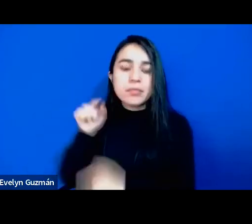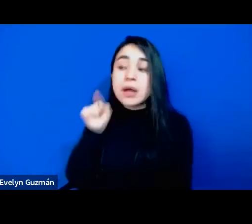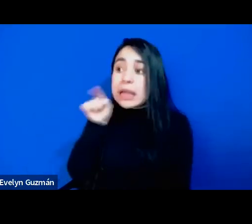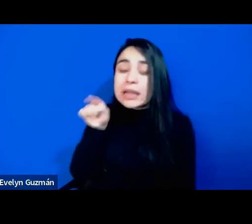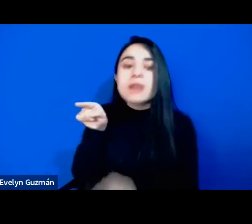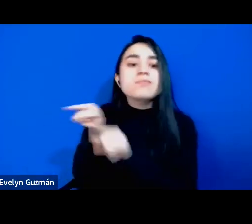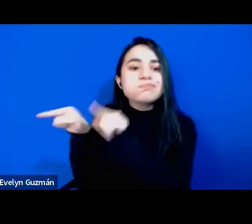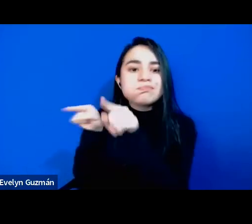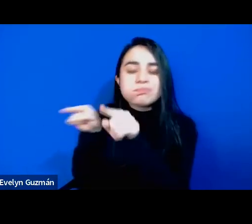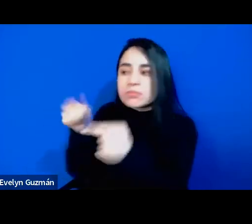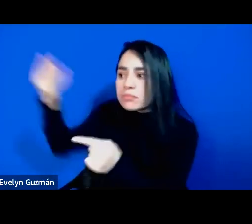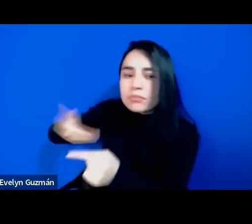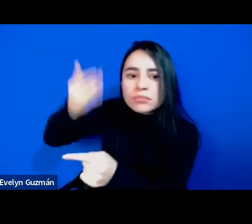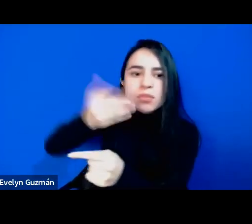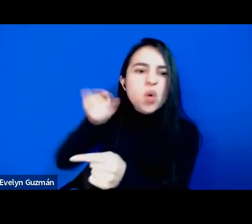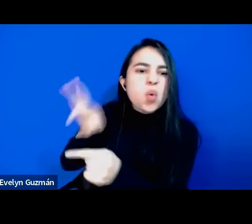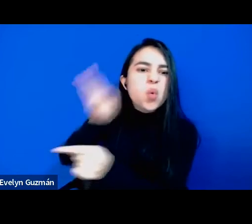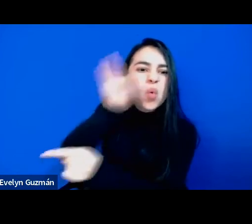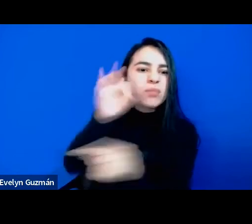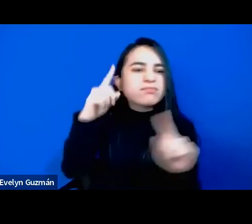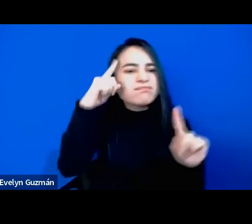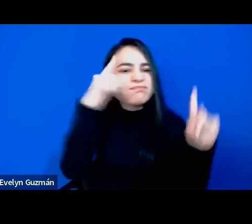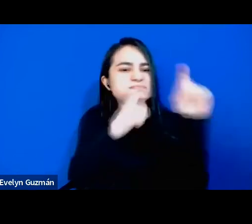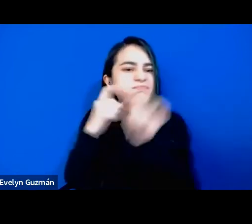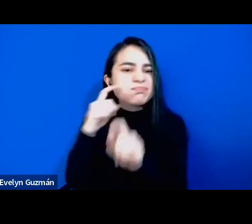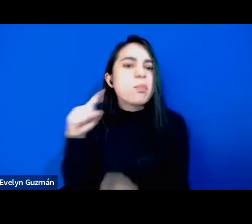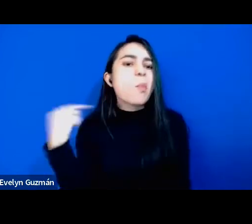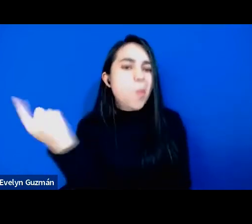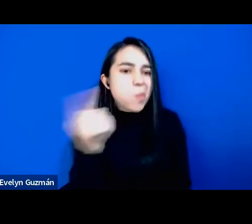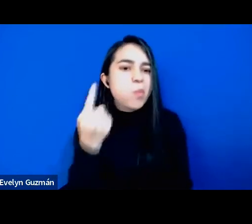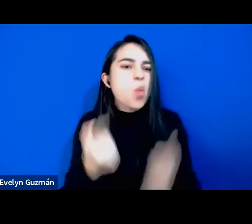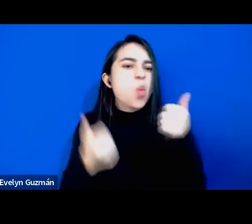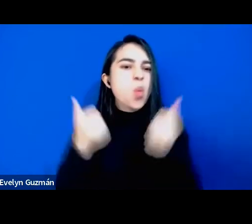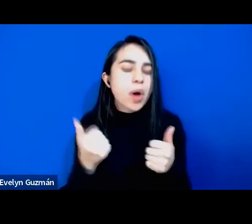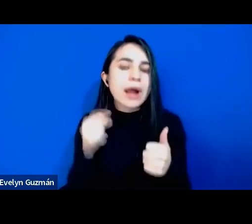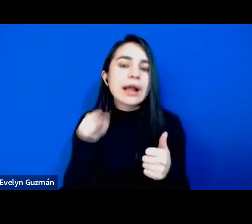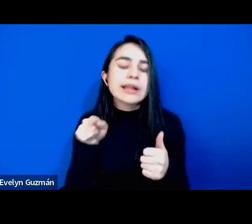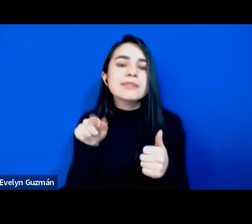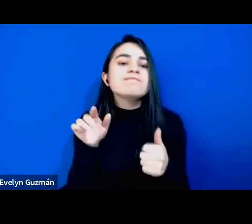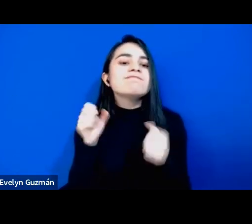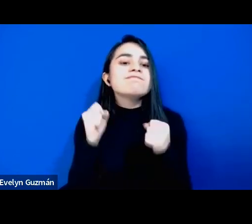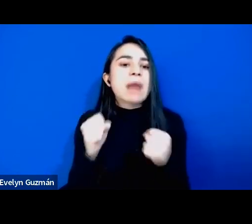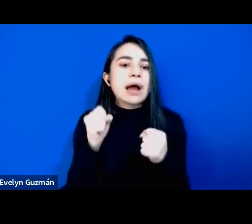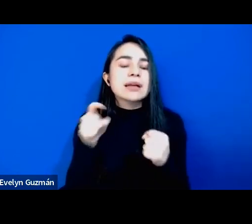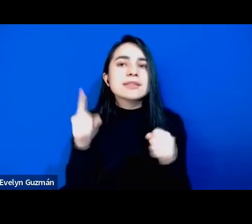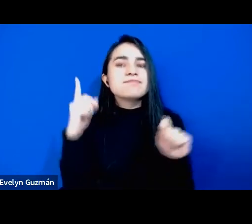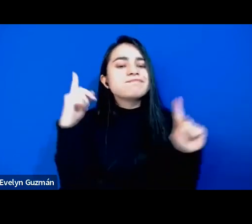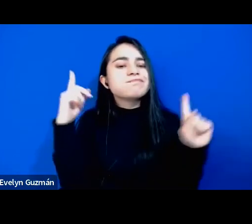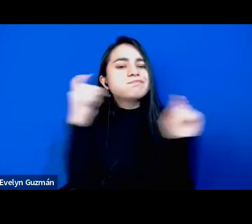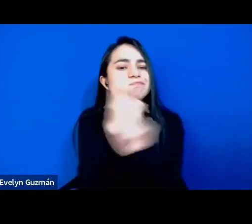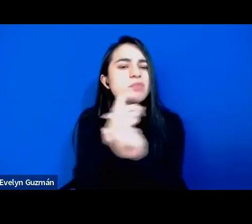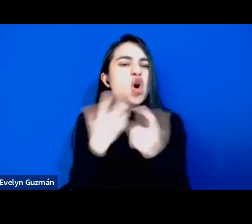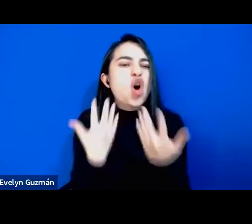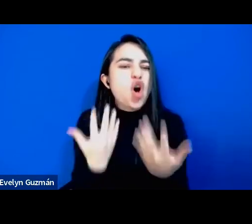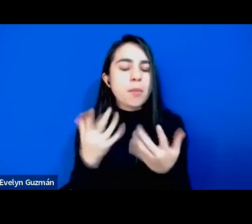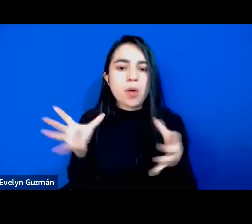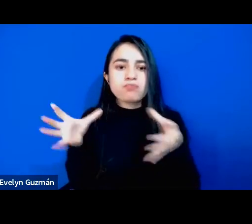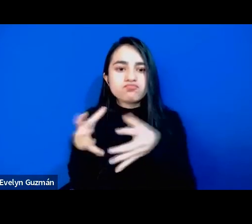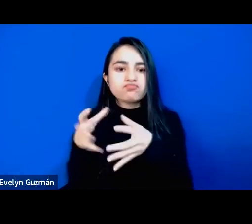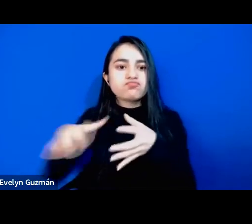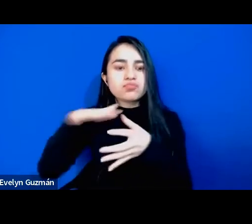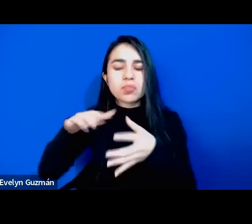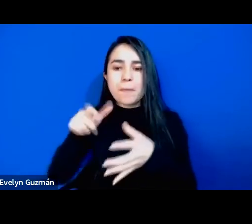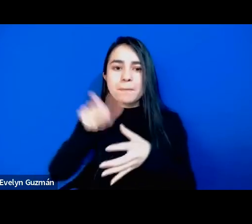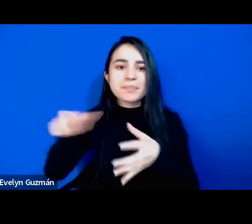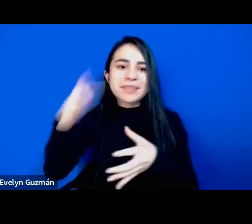século XX es muy común la reflexión sobre la movilidad ascendente de